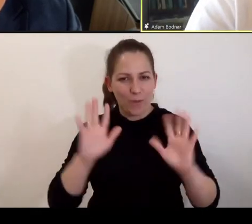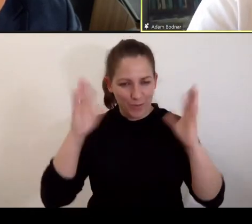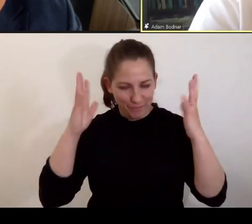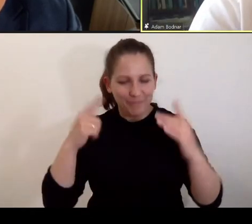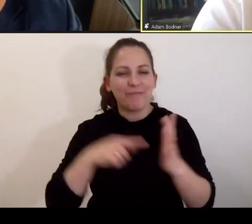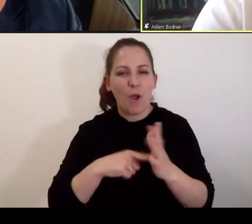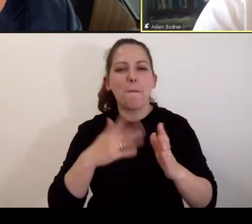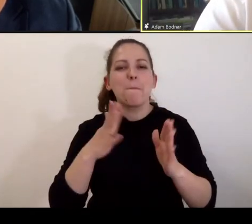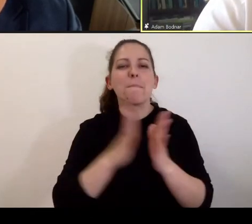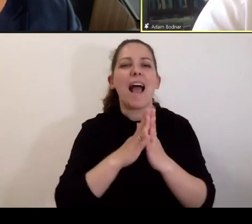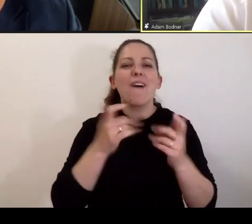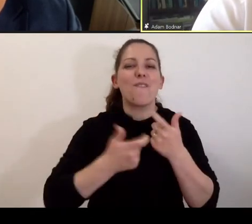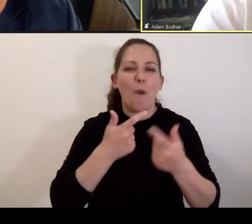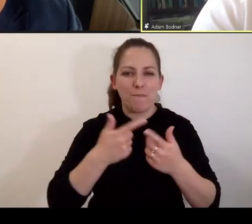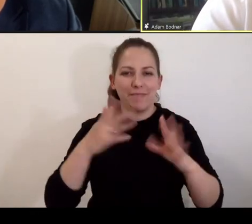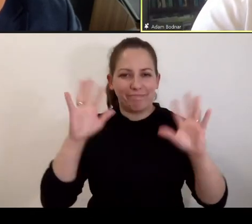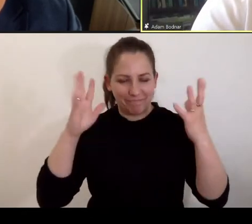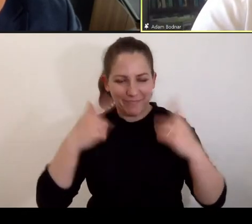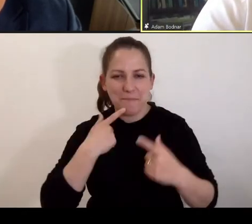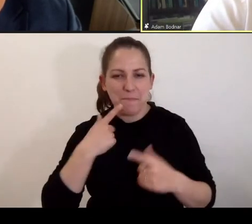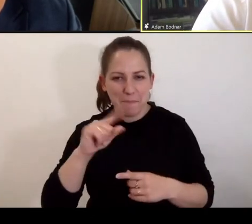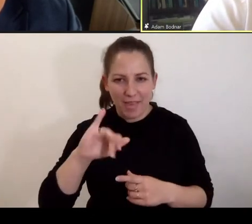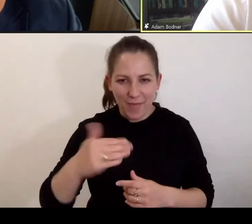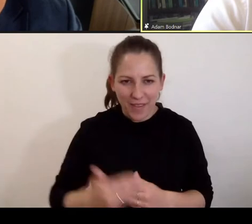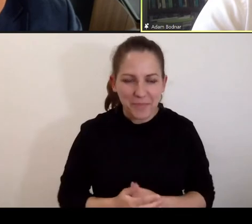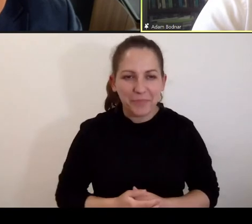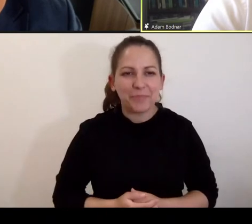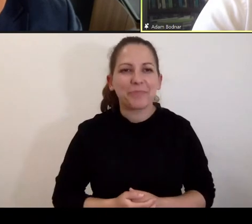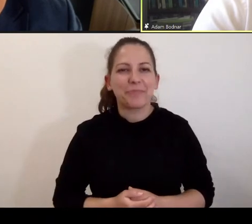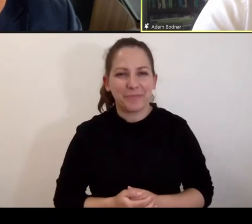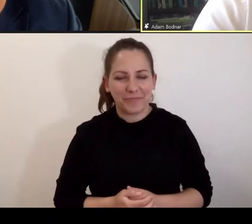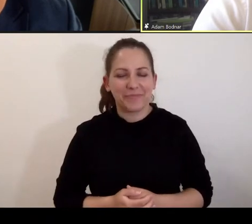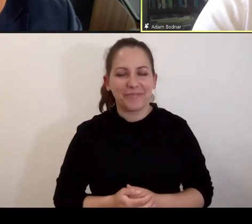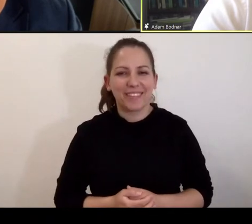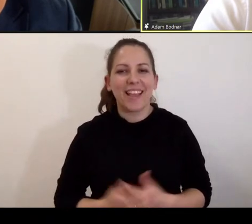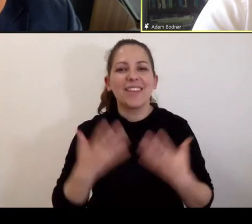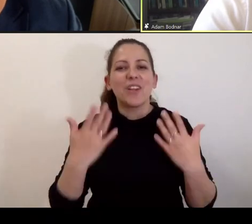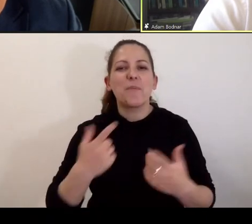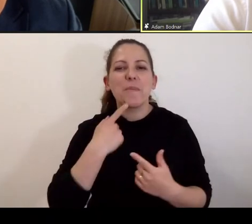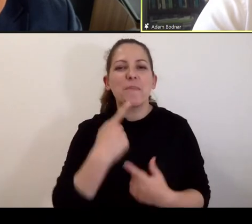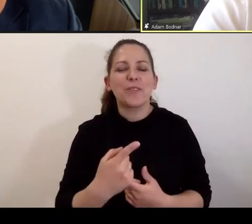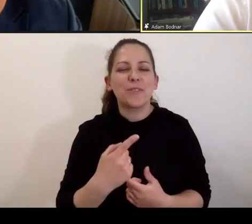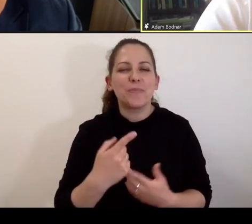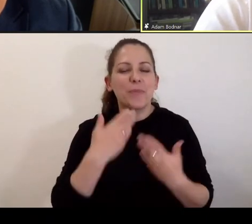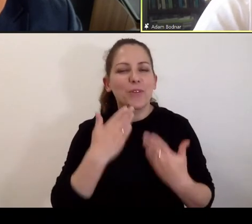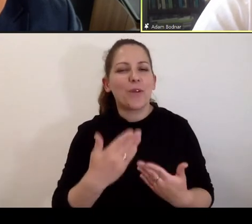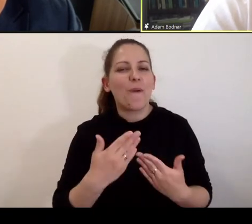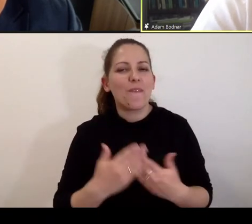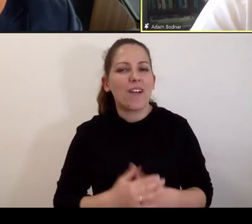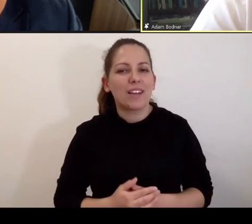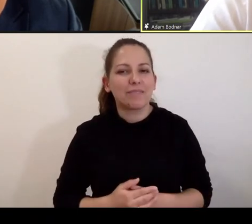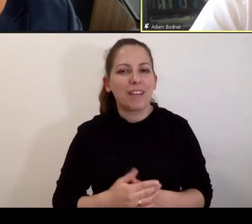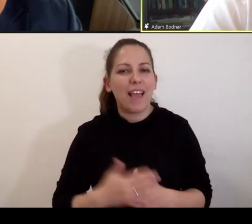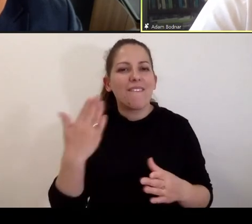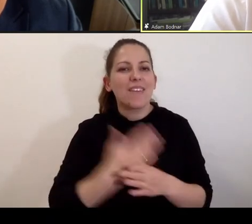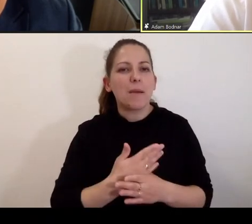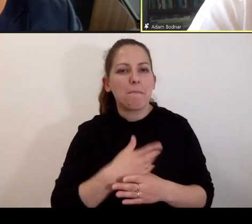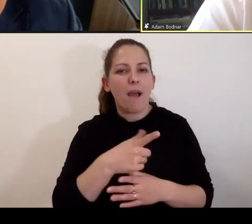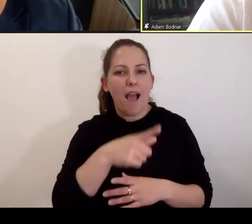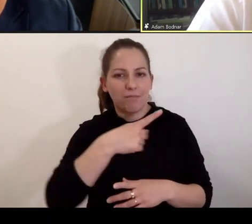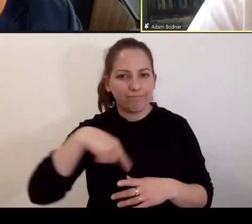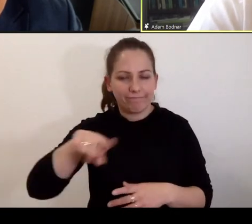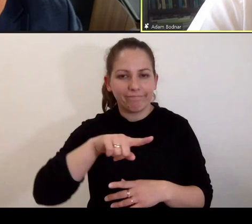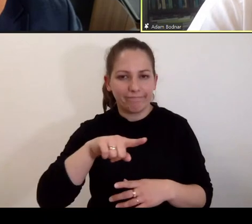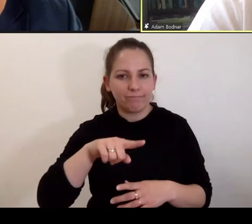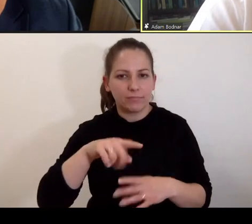się brawo robi w języku migowym. I chciałbym podziękować firmie, która pana Szymona